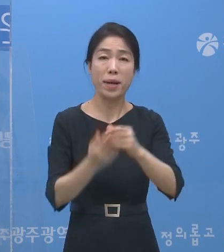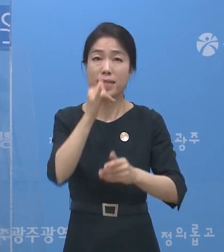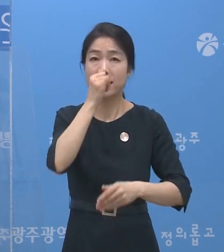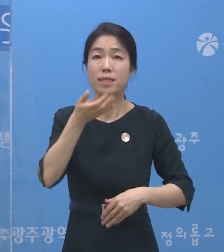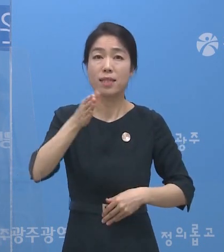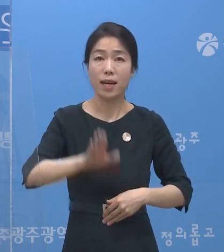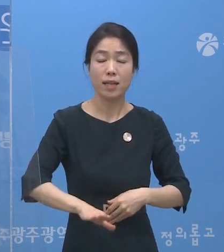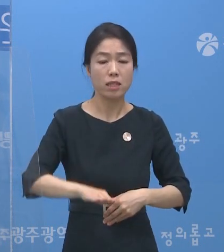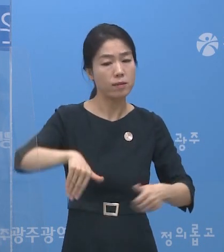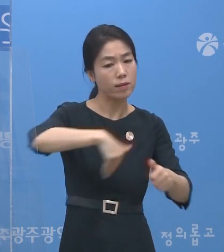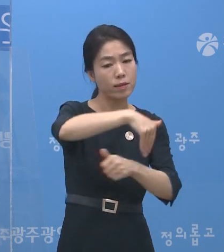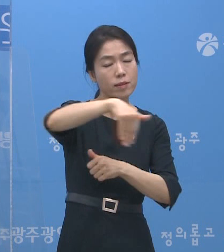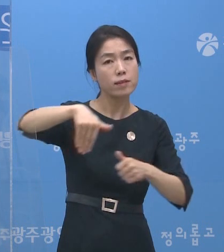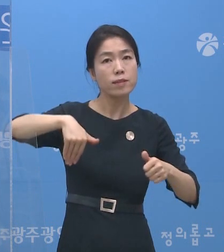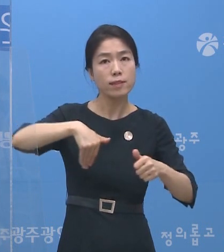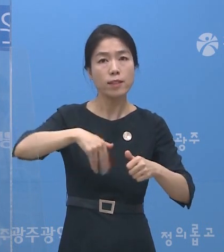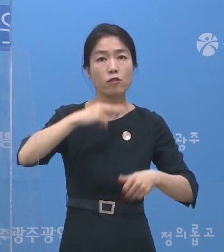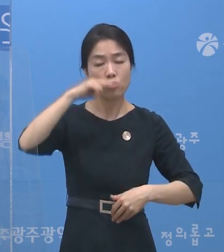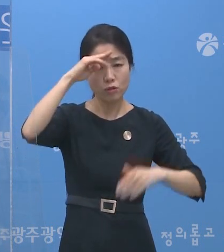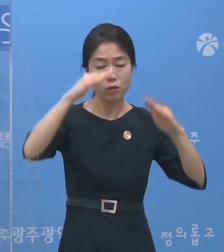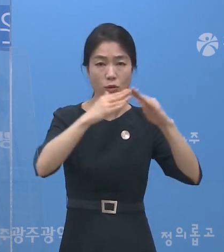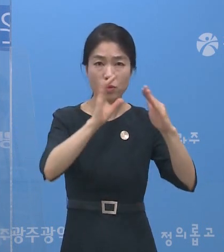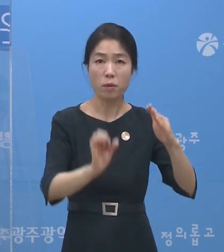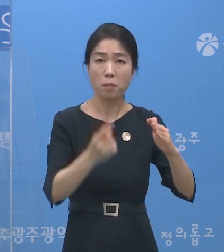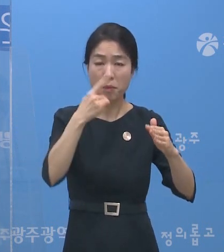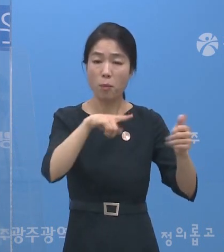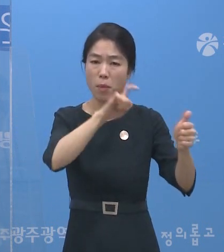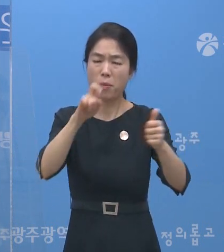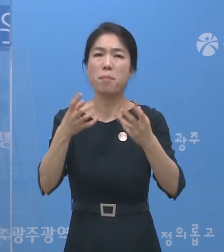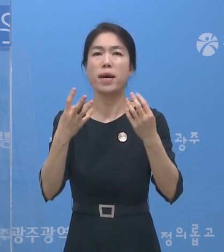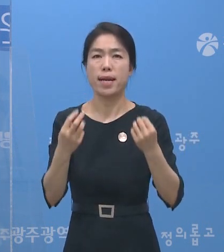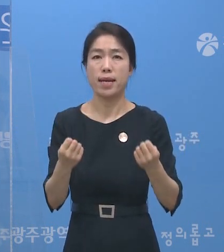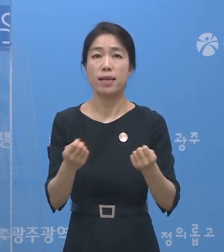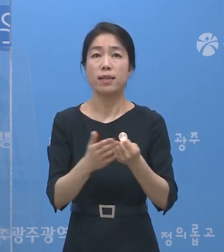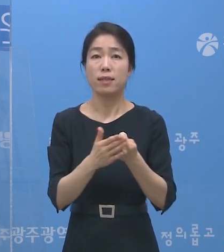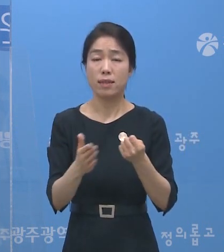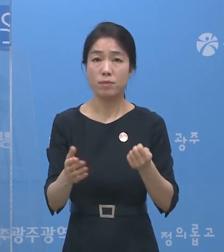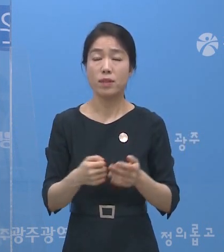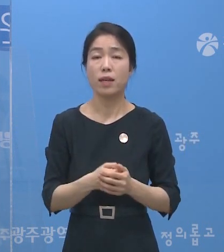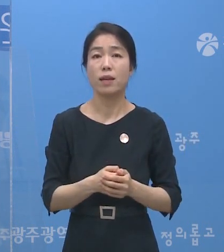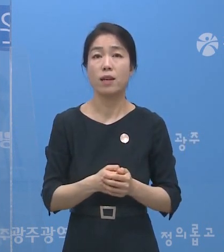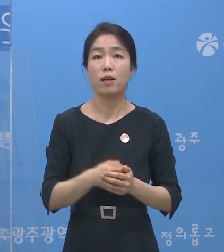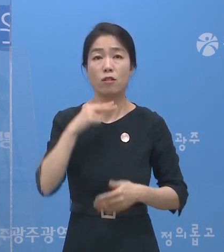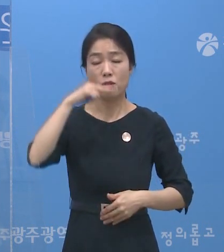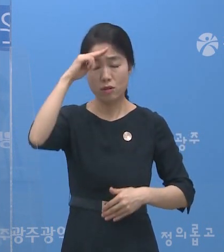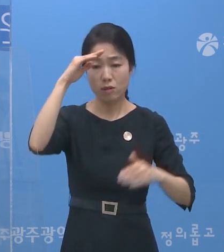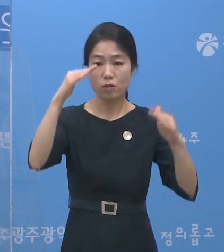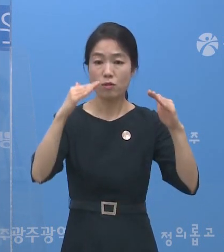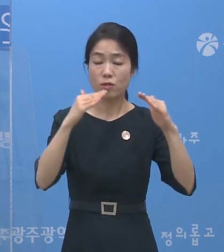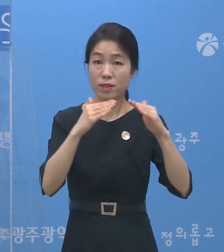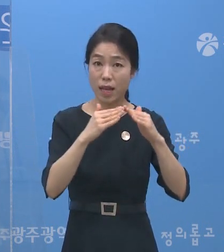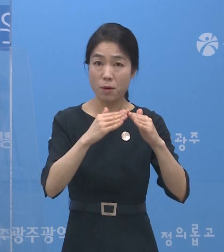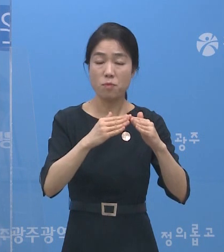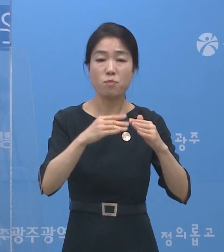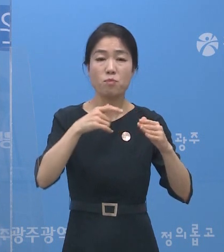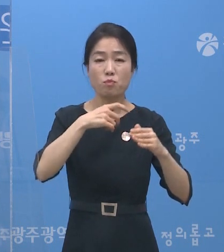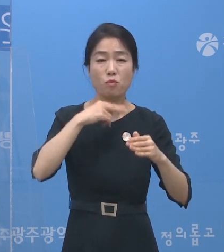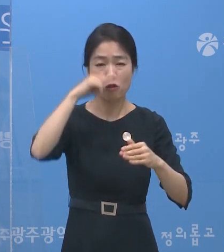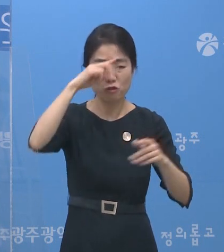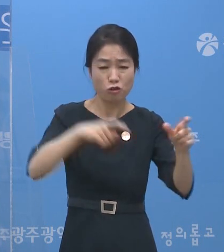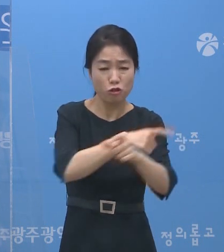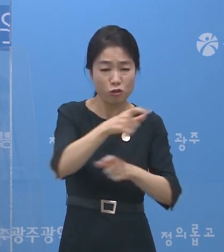전체적으로 유흥업소 발 확진이 끊이지 않고 있기 때문에 유흥주점, 단란주점,